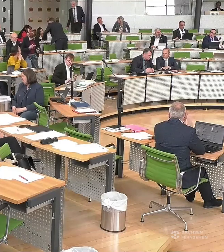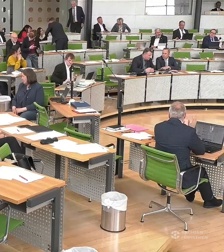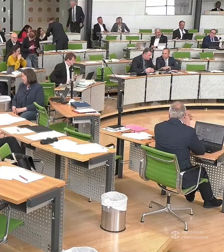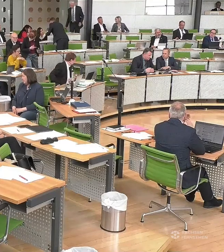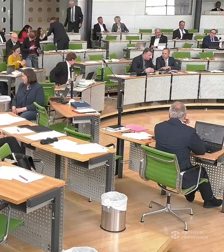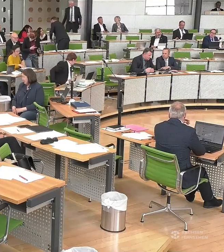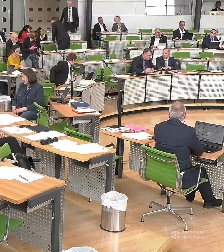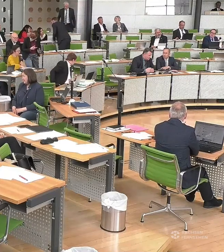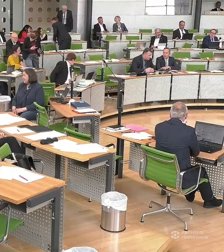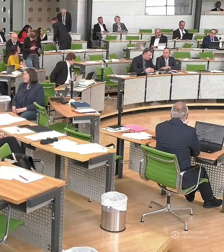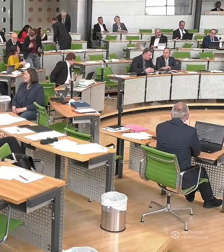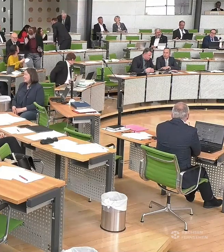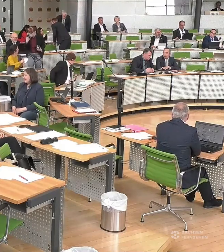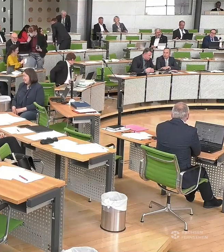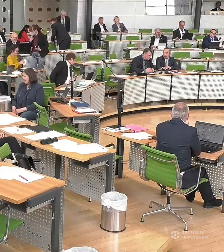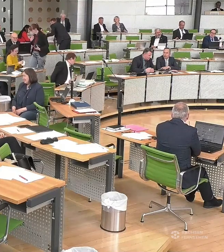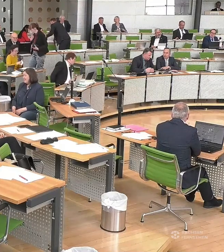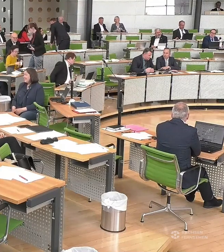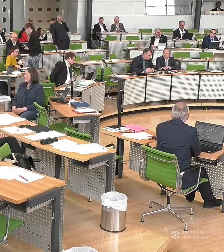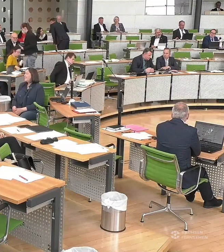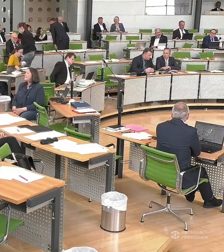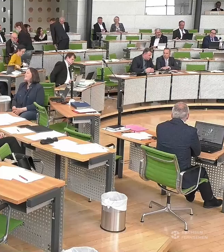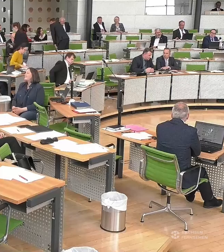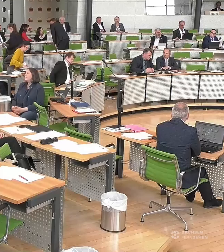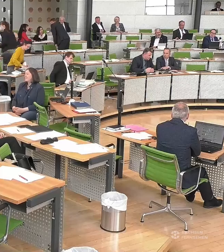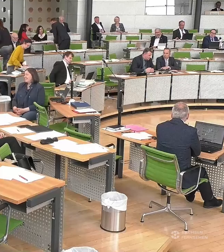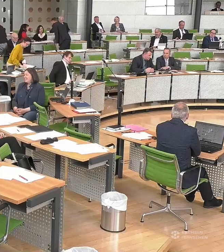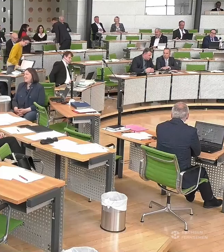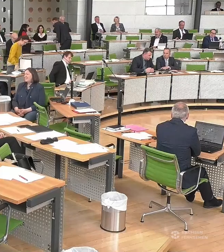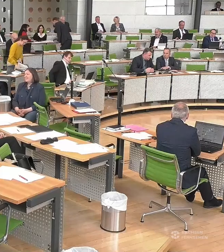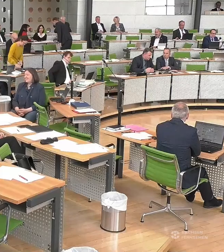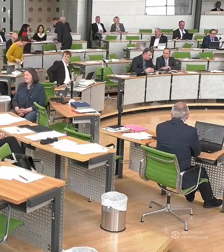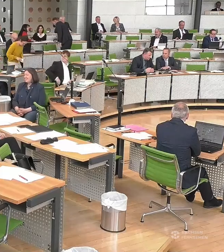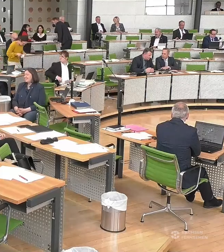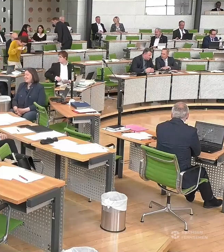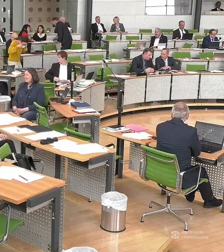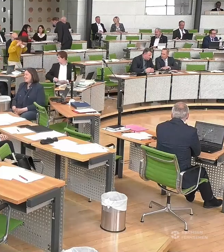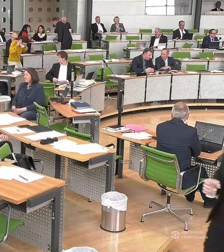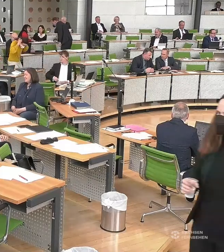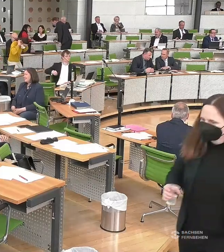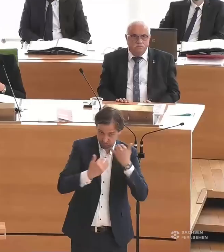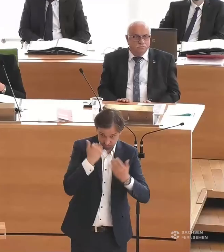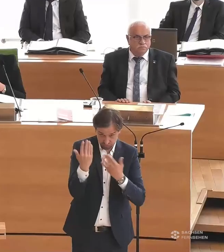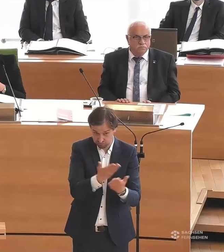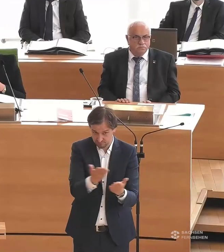Vielen Dank an Sarah Buddeberg für die Fraktion Die Linke. Gibt es jetzt von den Fraktionen weiteren Redebedarf?